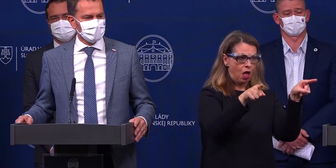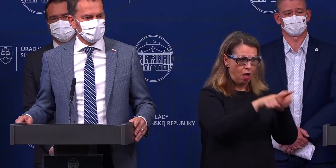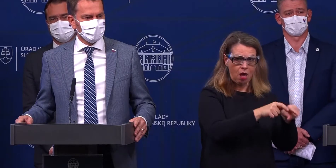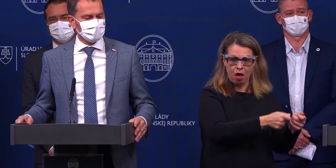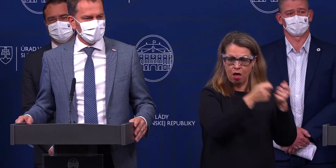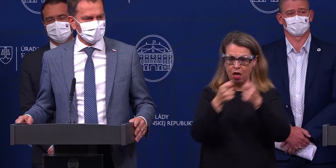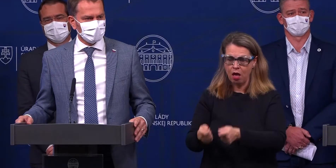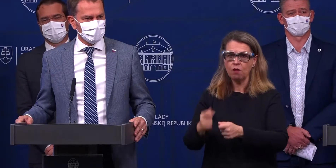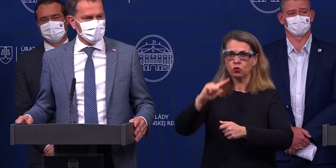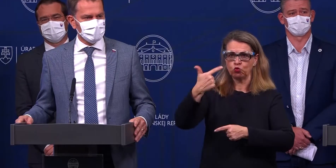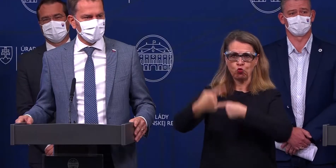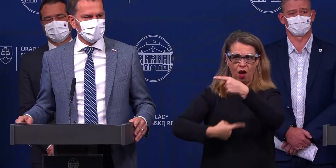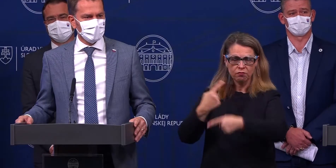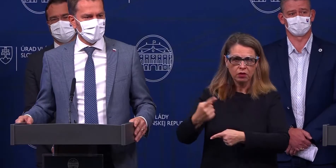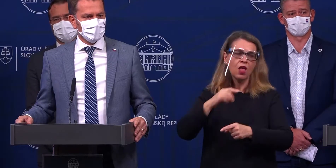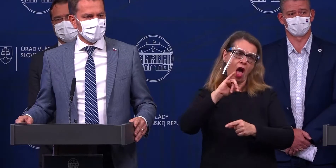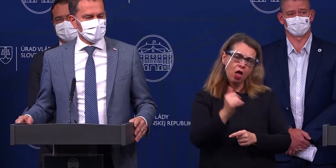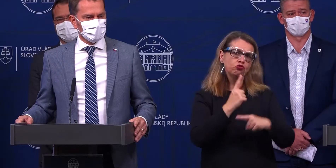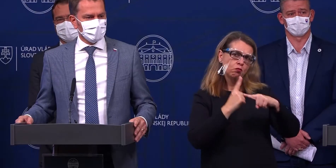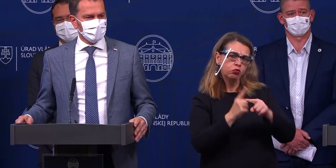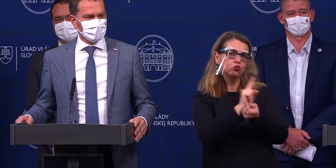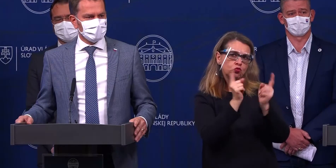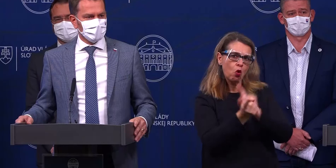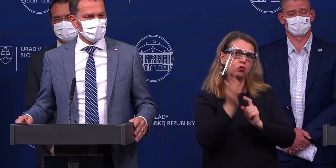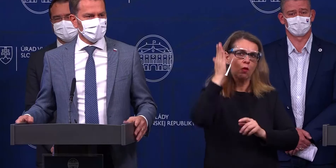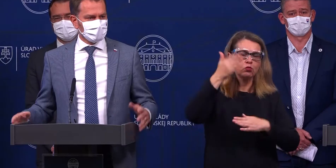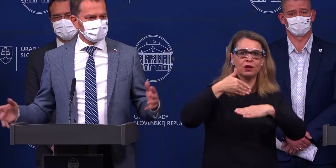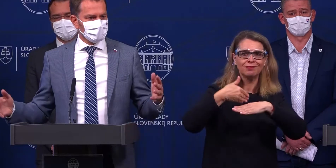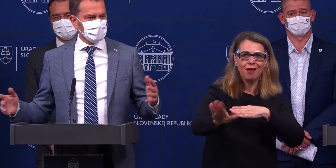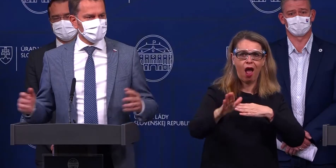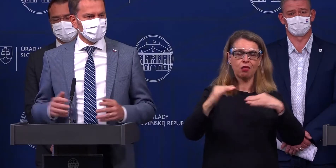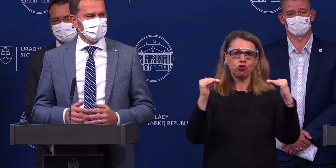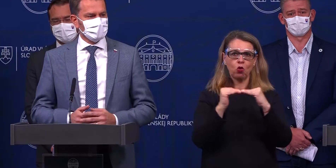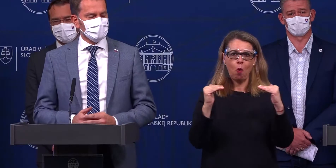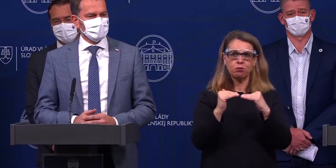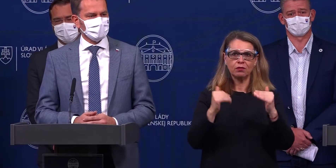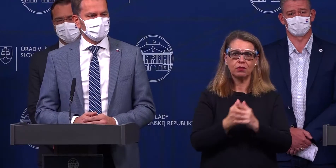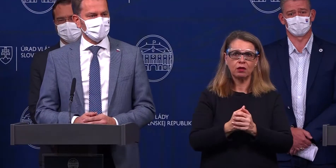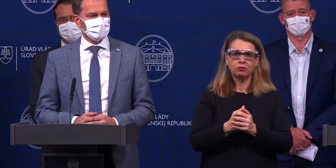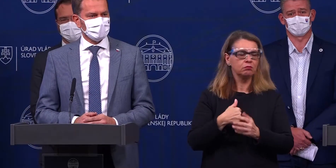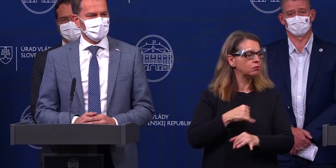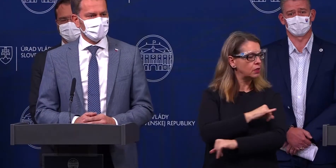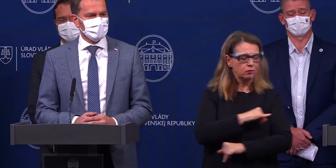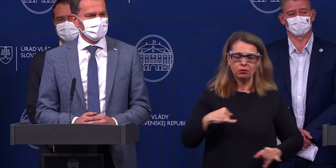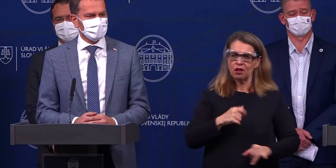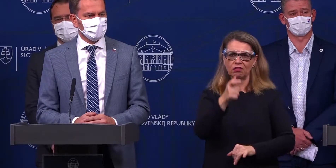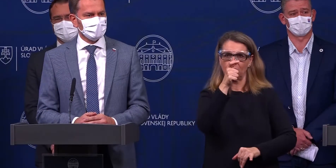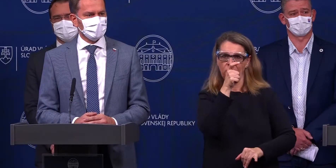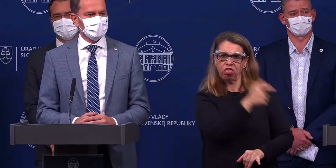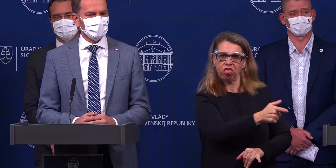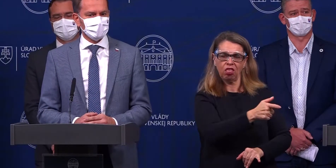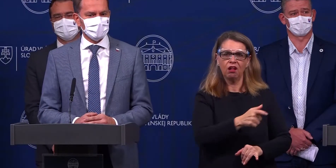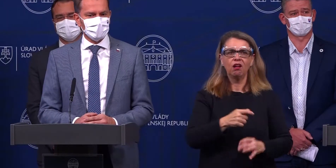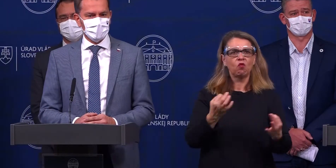na ďalších kompenzáciách. V žiadnom prípade nechceme, aby teraz niekto znášal celú tú čarchu iba na vlastných,